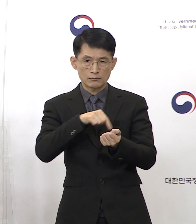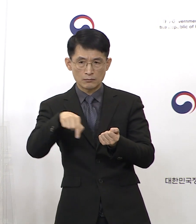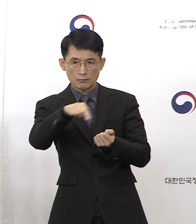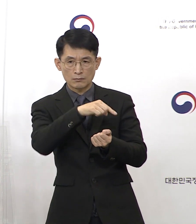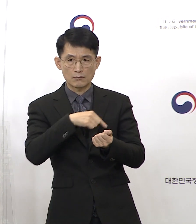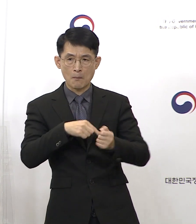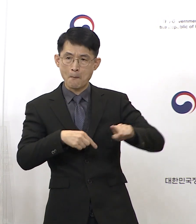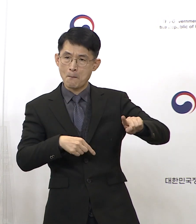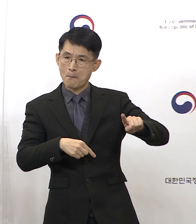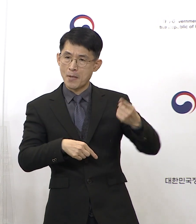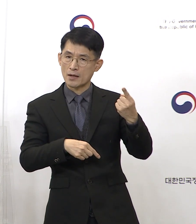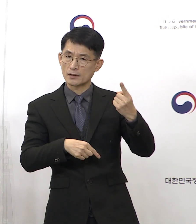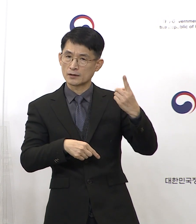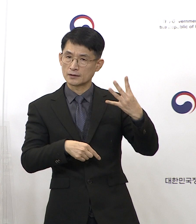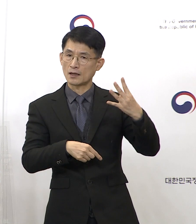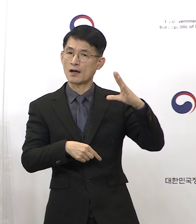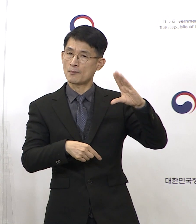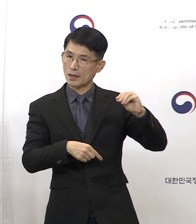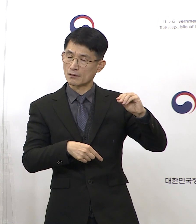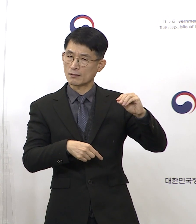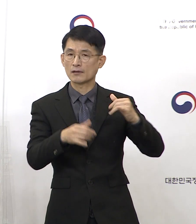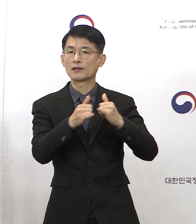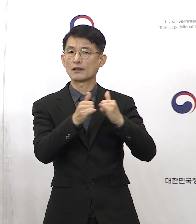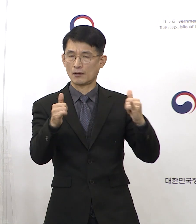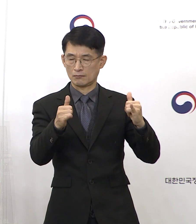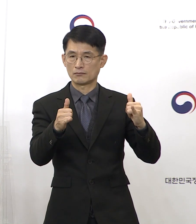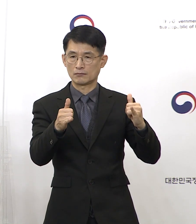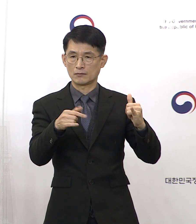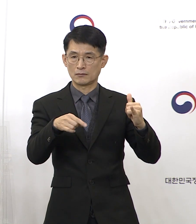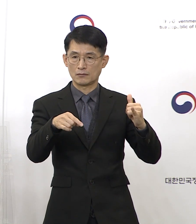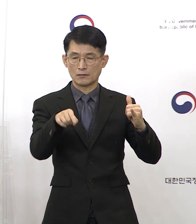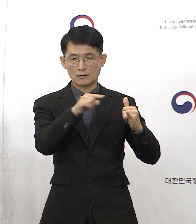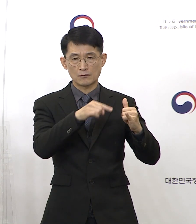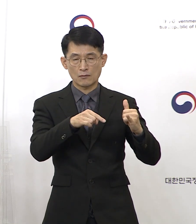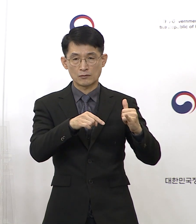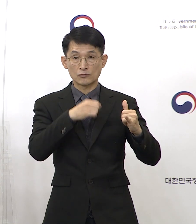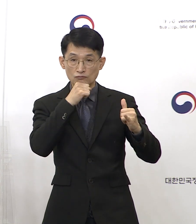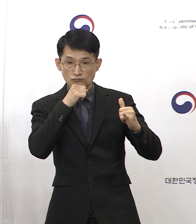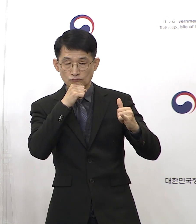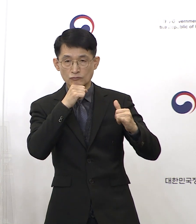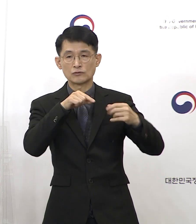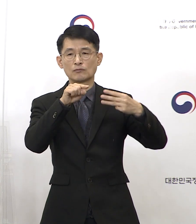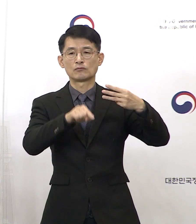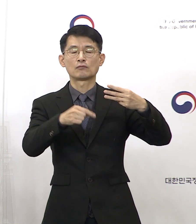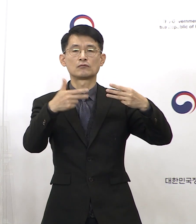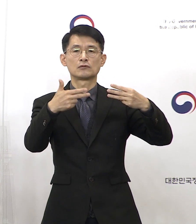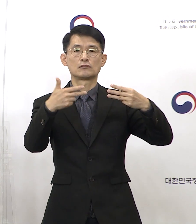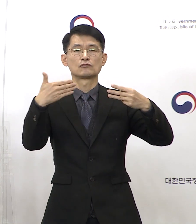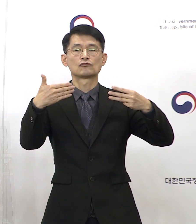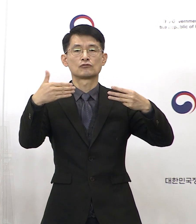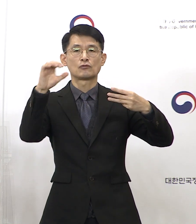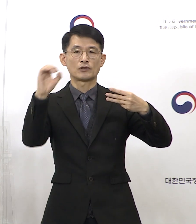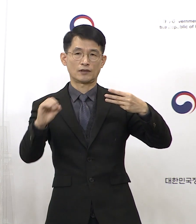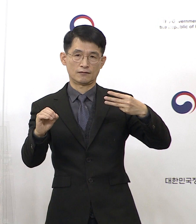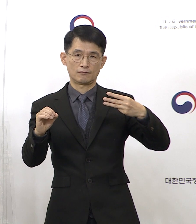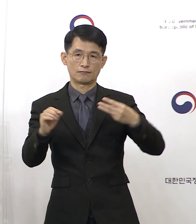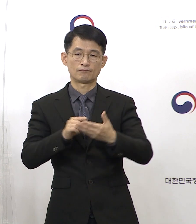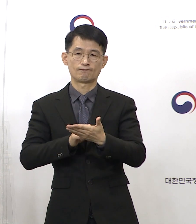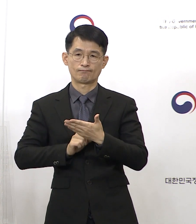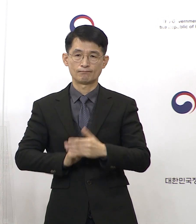104만 명 정도로서 누적 구성비는 3.79%입니다.